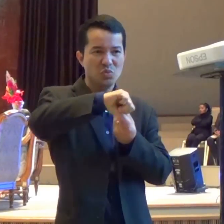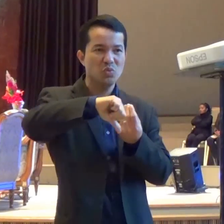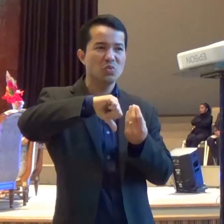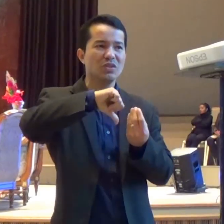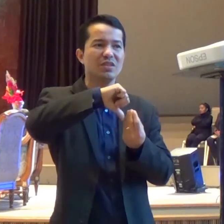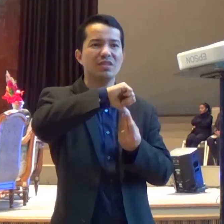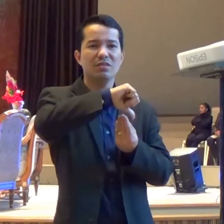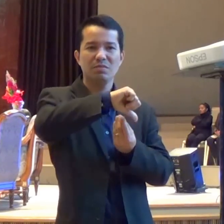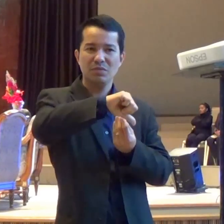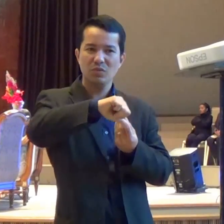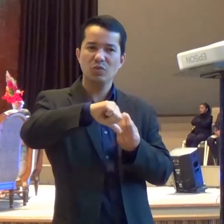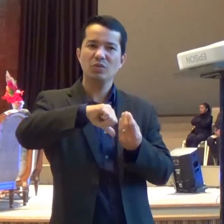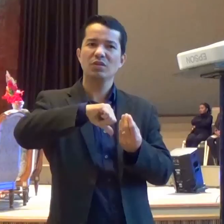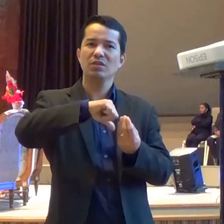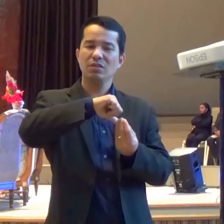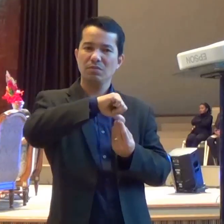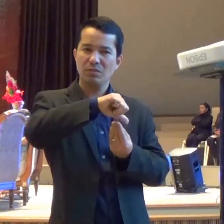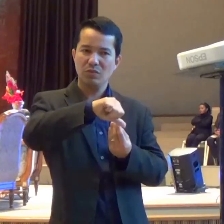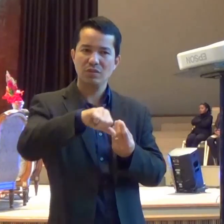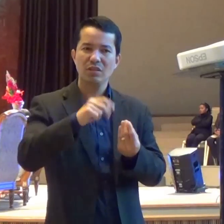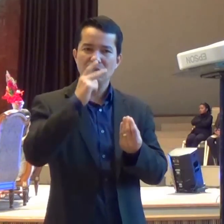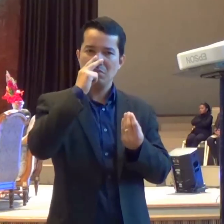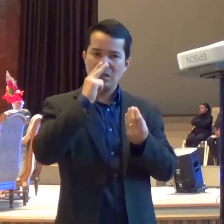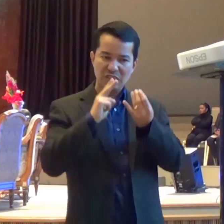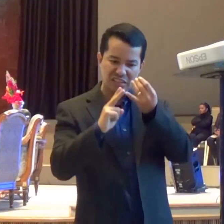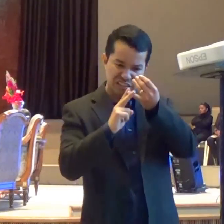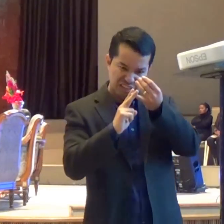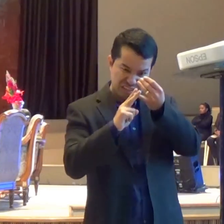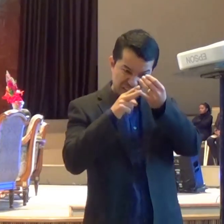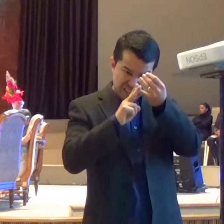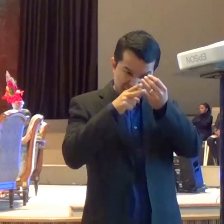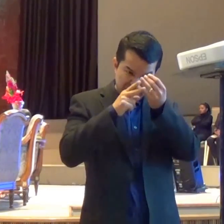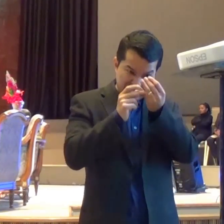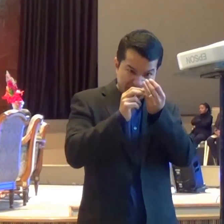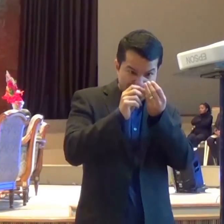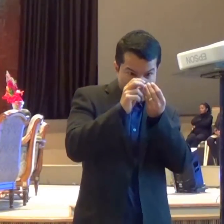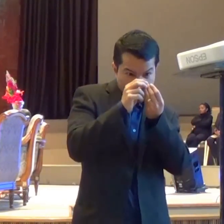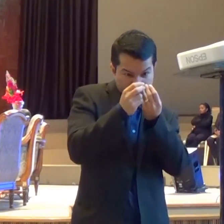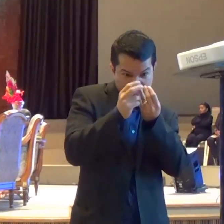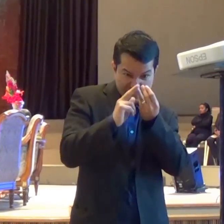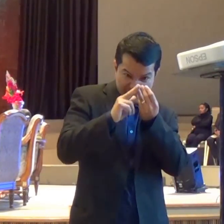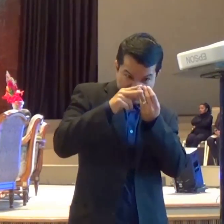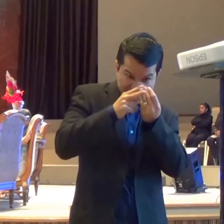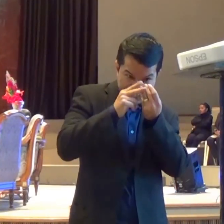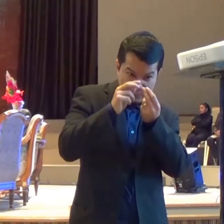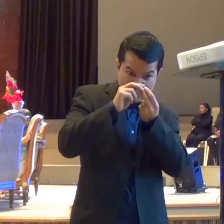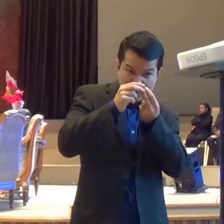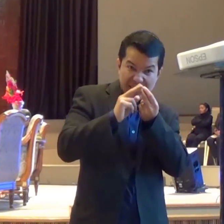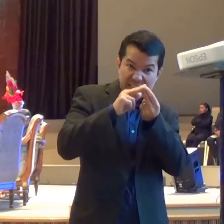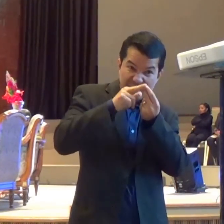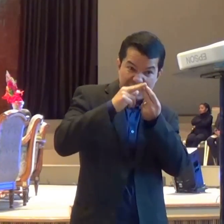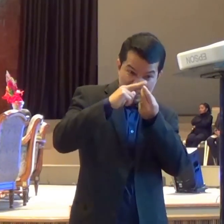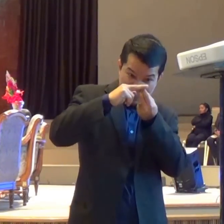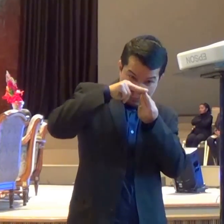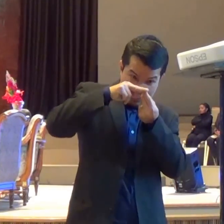novo Eu não terminei A obra Que eu tenho Para fazer Em você E então A gente vai ter Que dizer Senhor